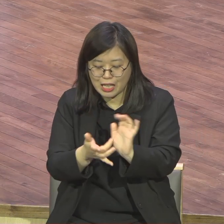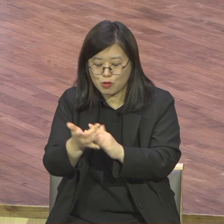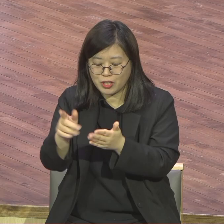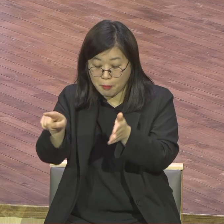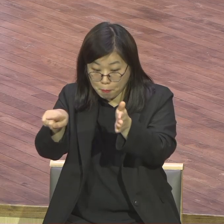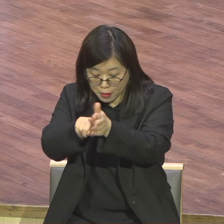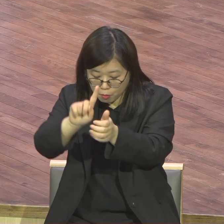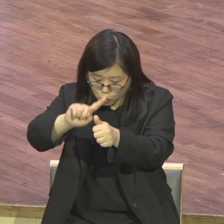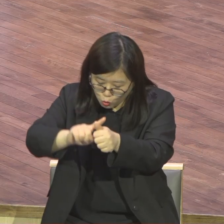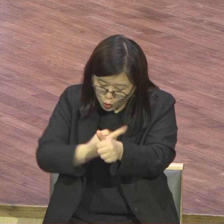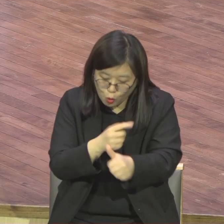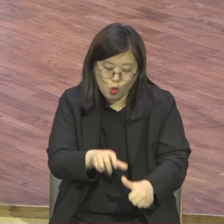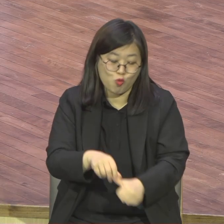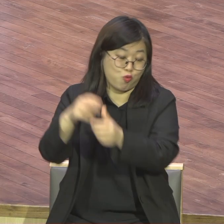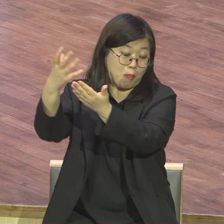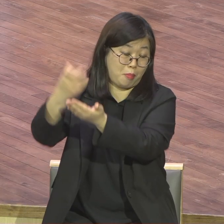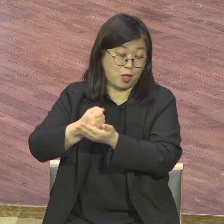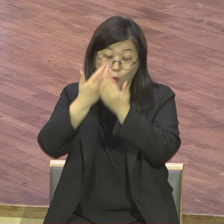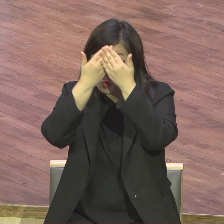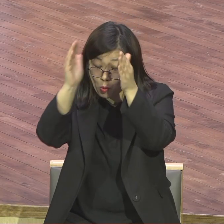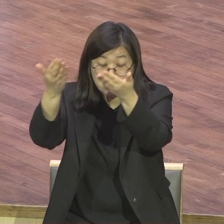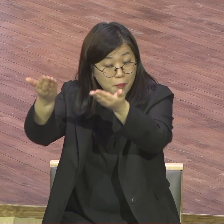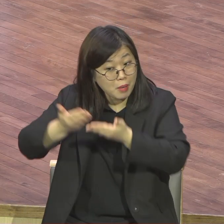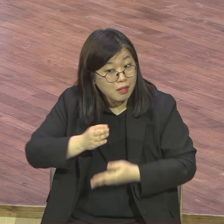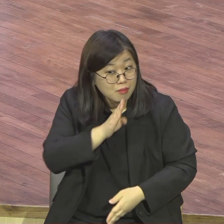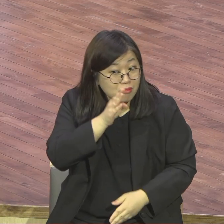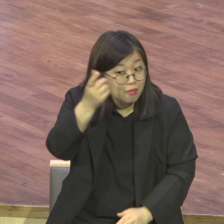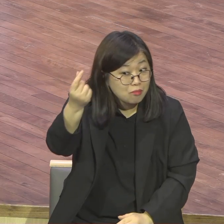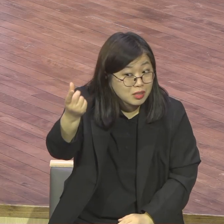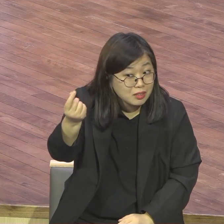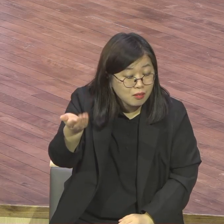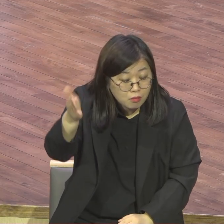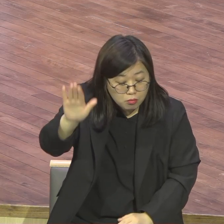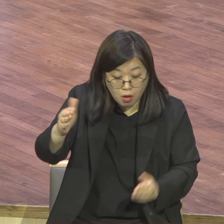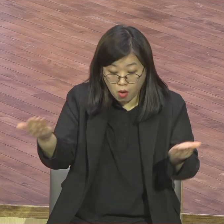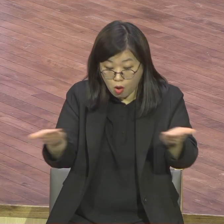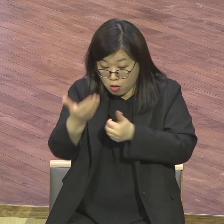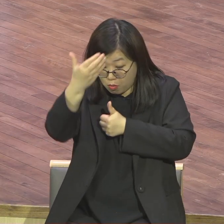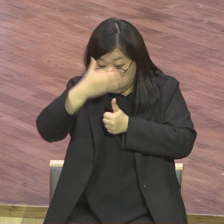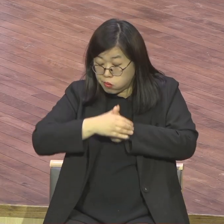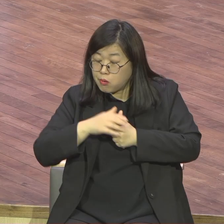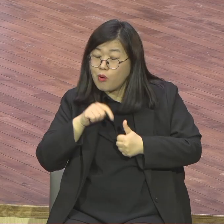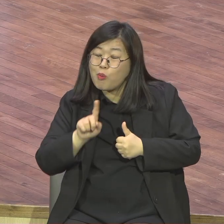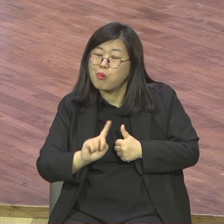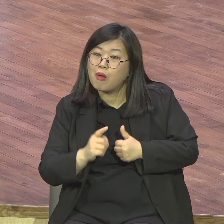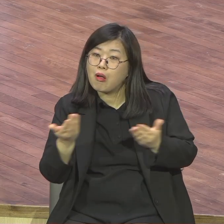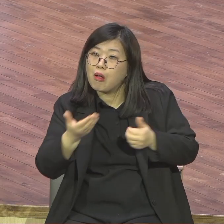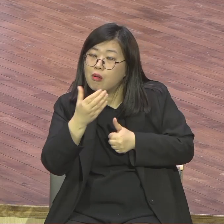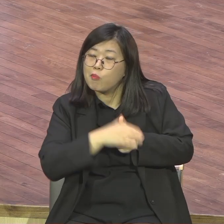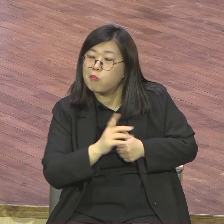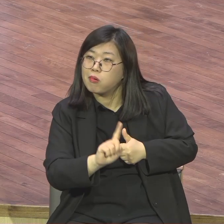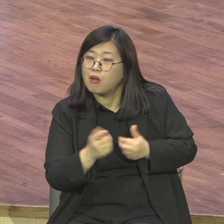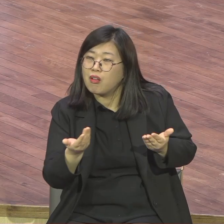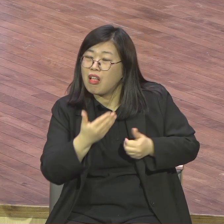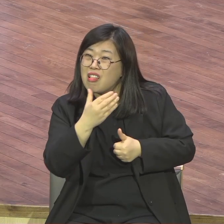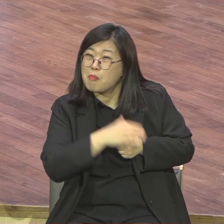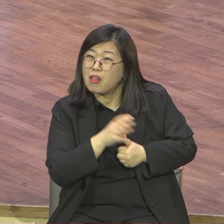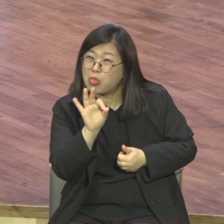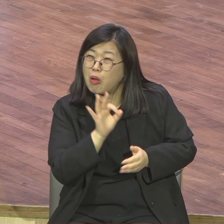직책은 그걸 왜 줬냐. 왜 돈 쓰게 하고 왜 시간 들게 하고 왜 자꾸 이렇게 부담을